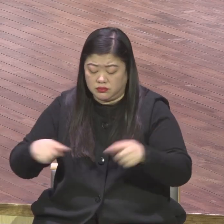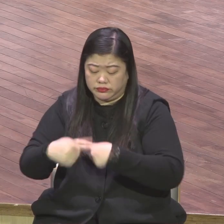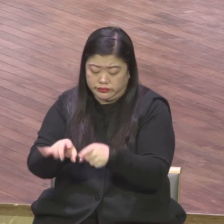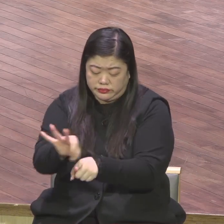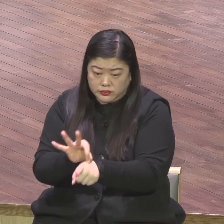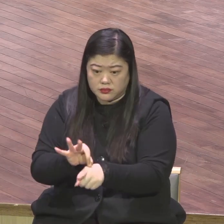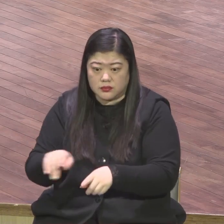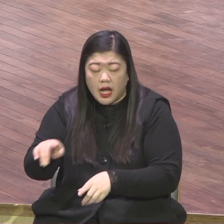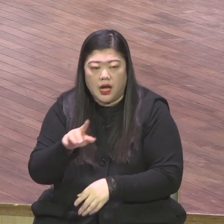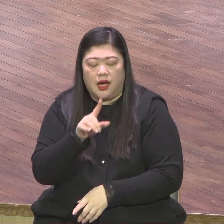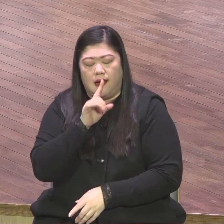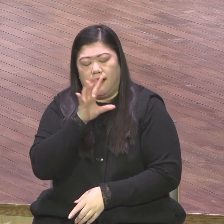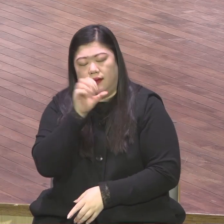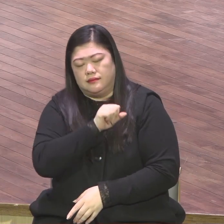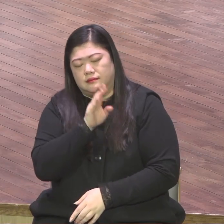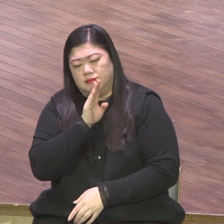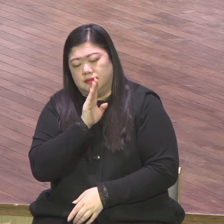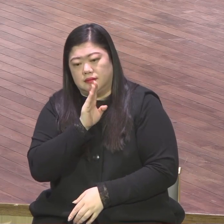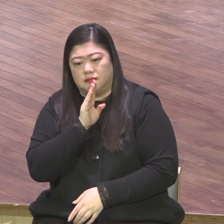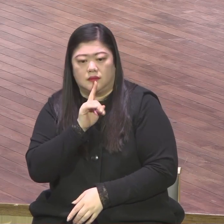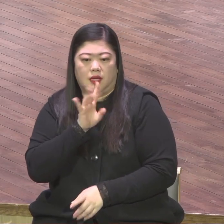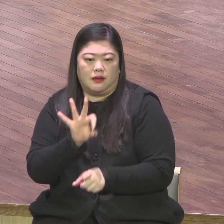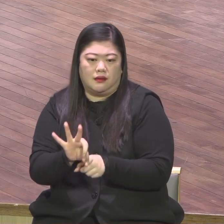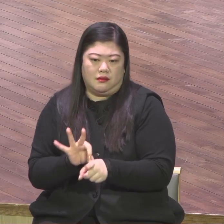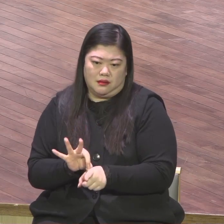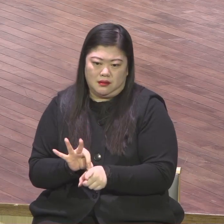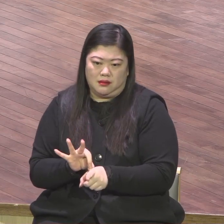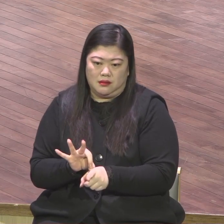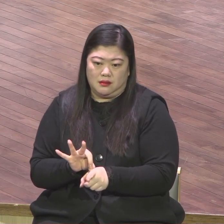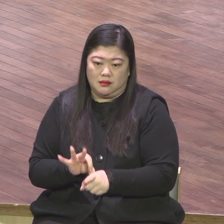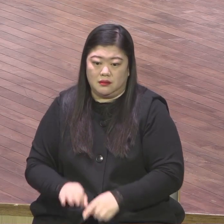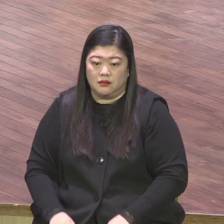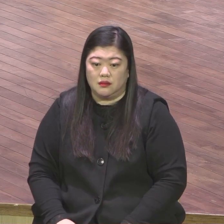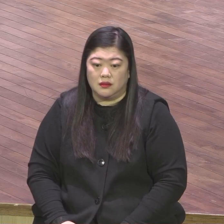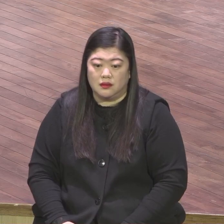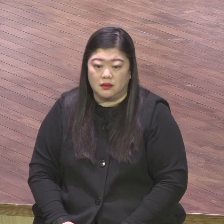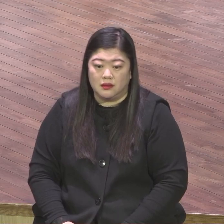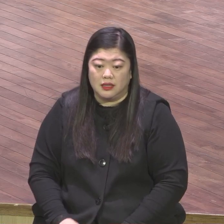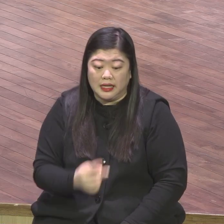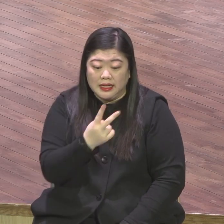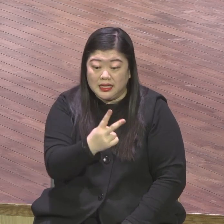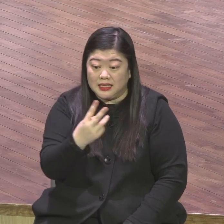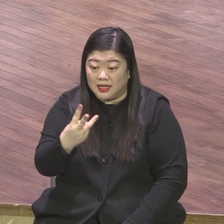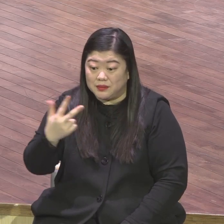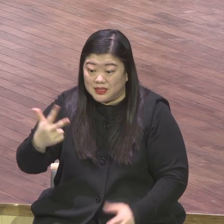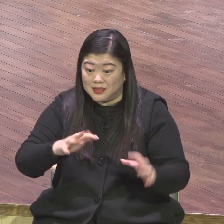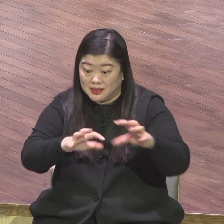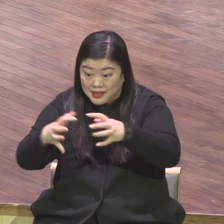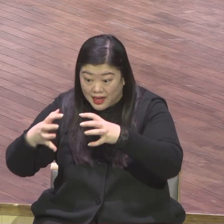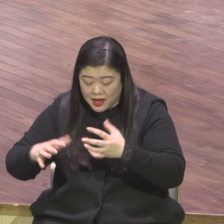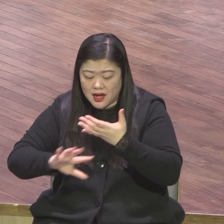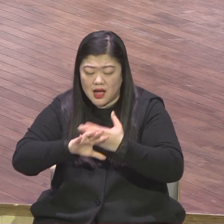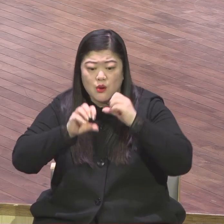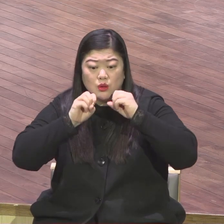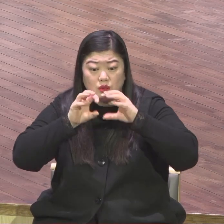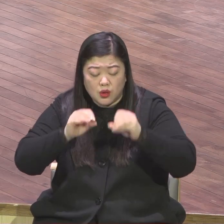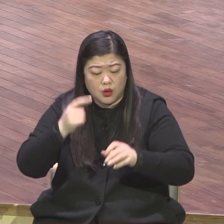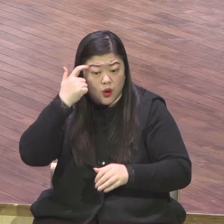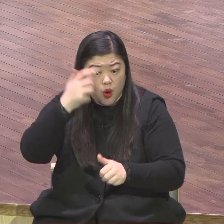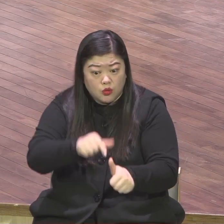살리는 치유운동을 전개해 나가는 것은 뭐요 당연한 것이고 필연한 것이고 절대성이다 그 말씀 절대